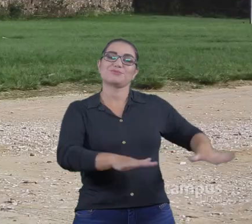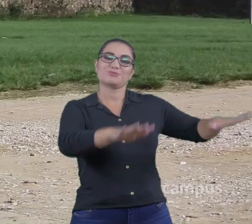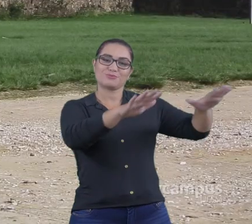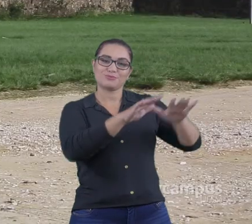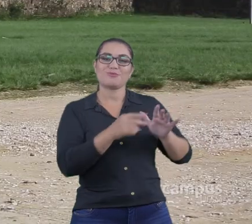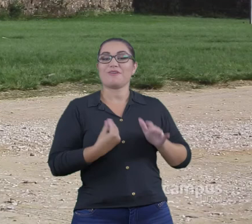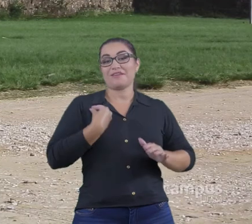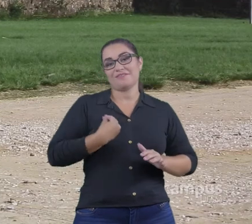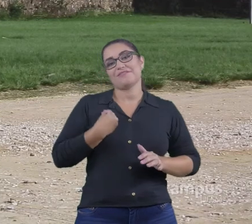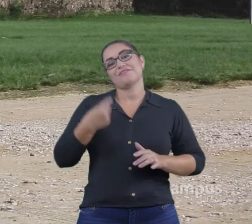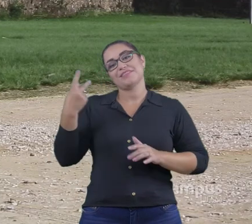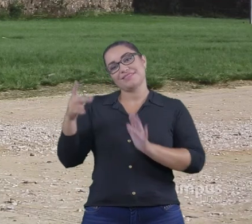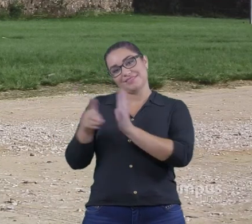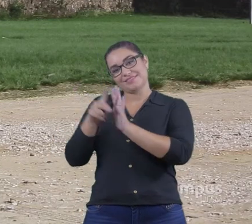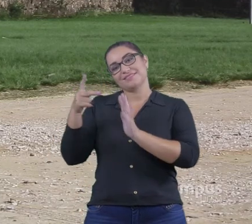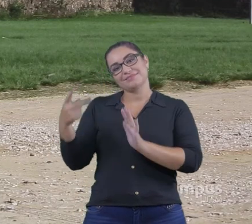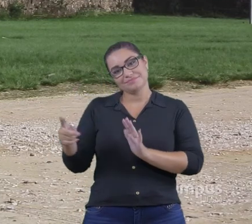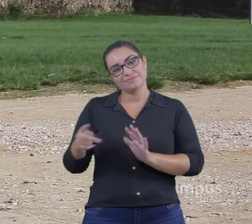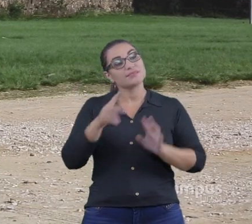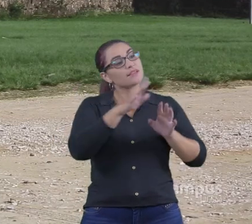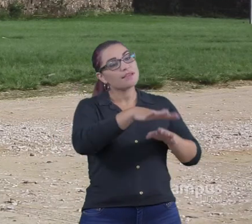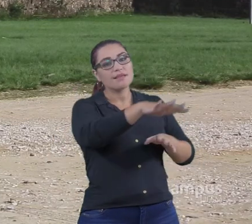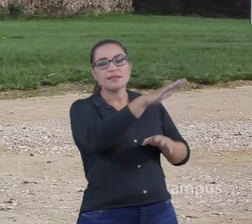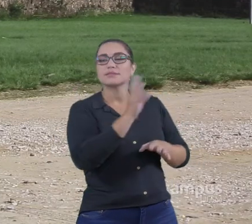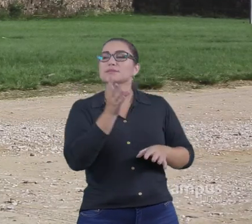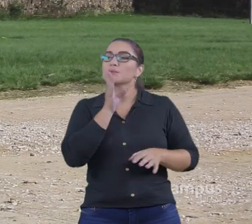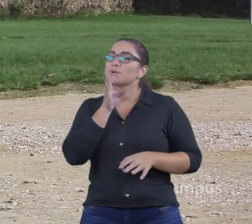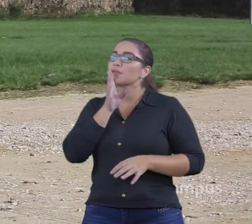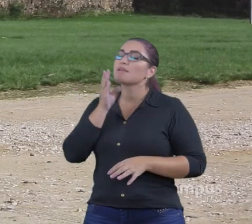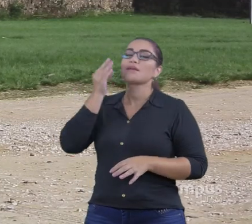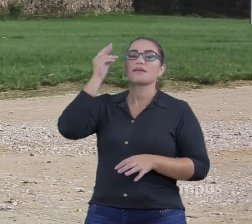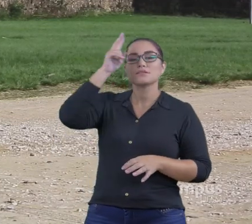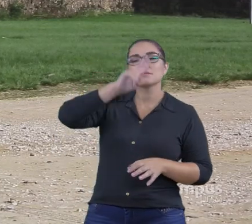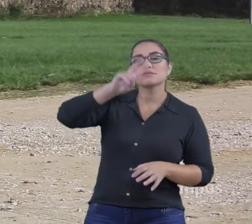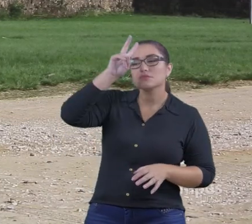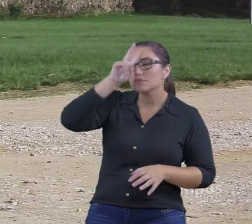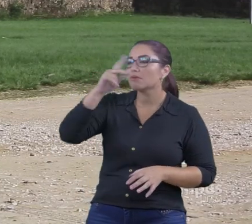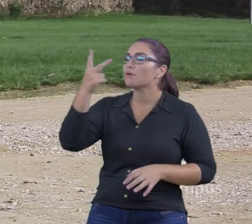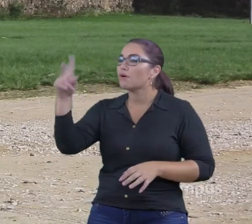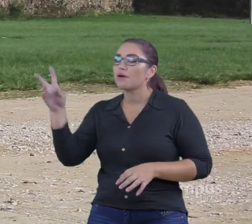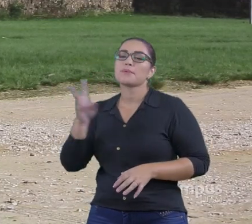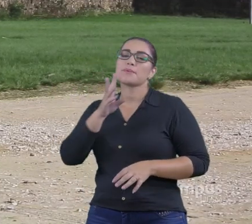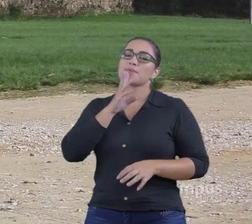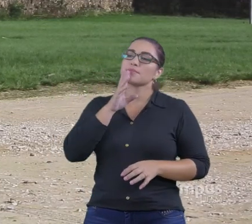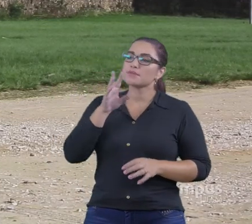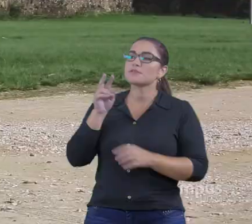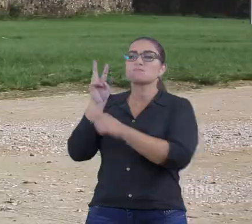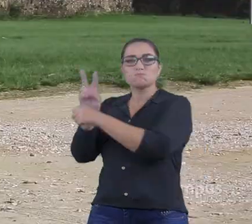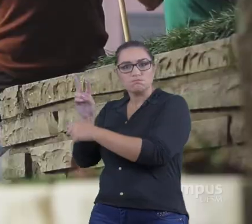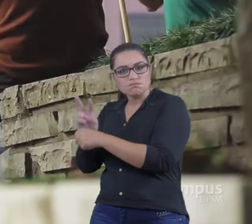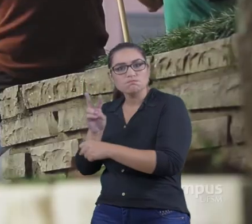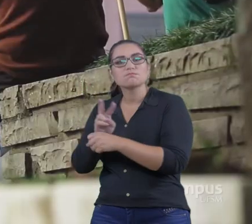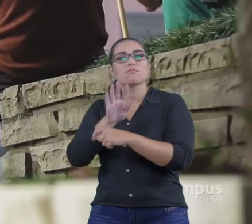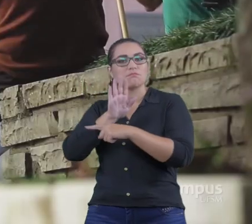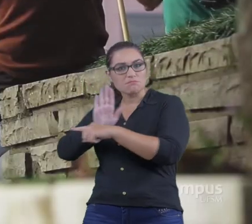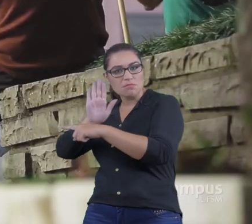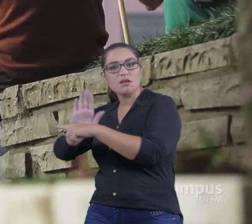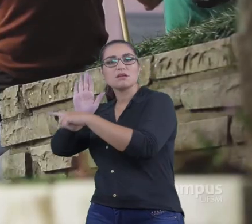patrimônio Defendem ele Mas acima de tudo Pessoas Que constroem As suas vidas A